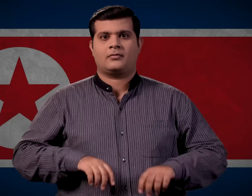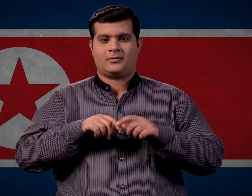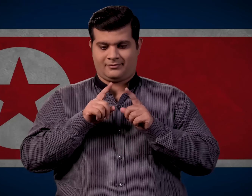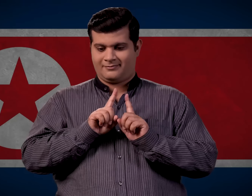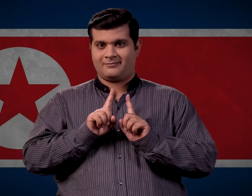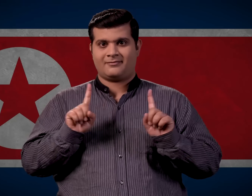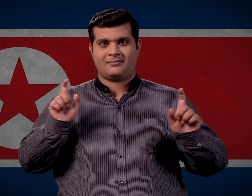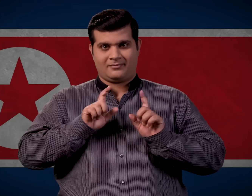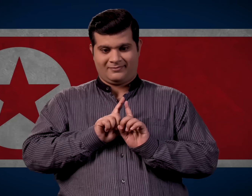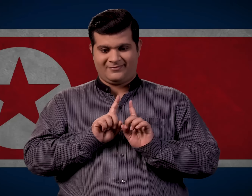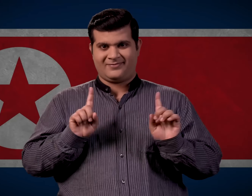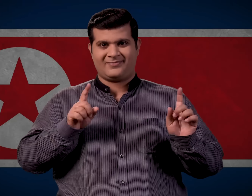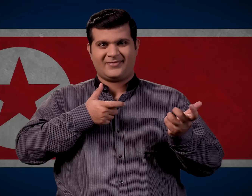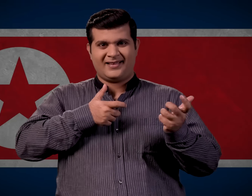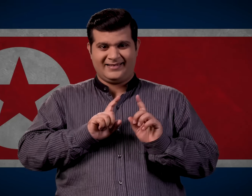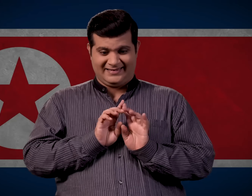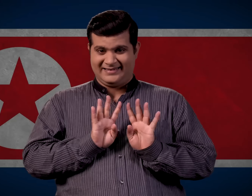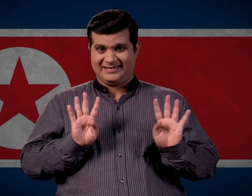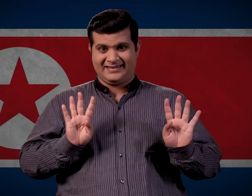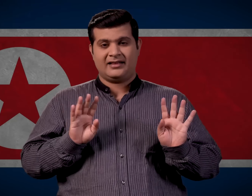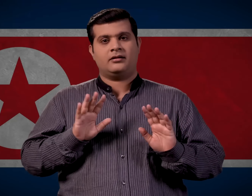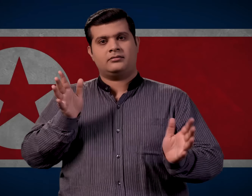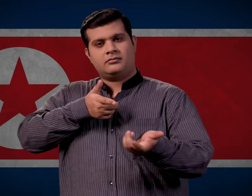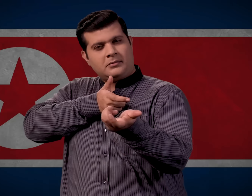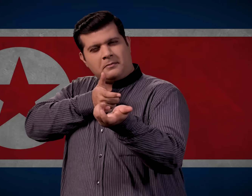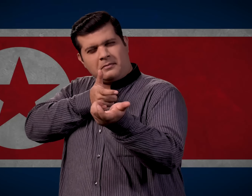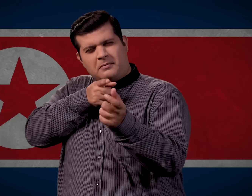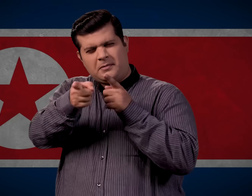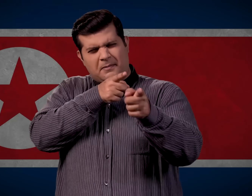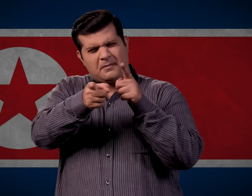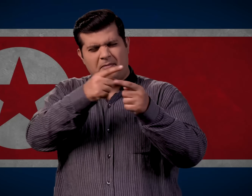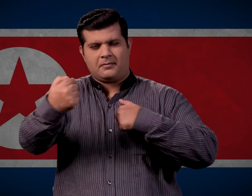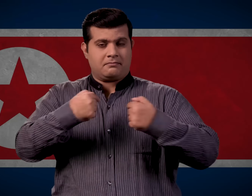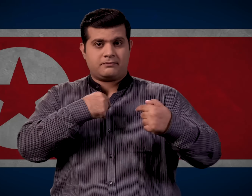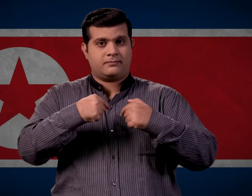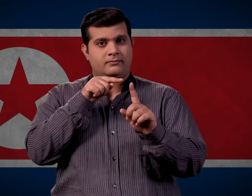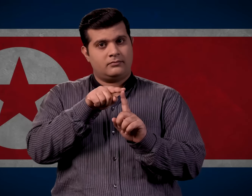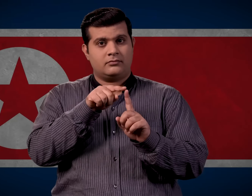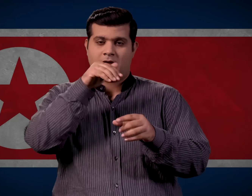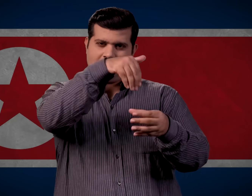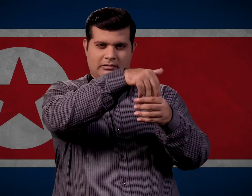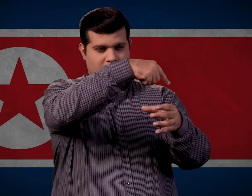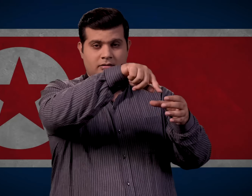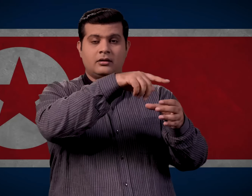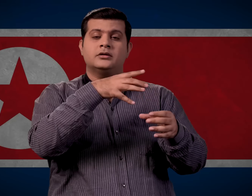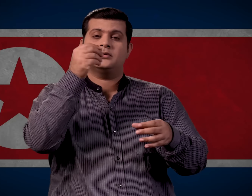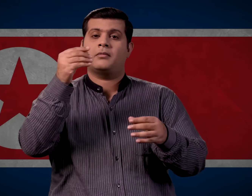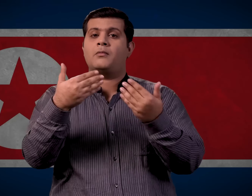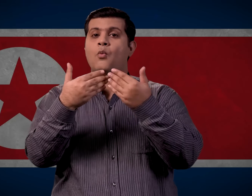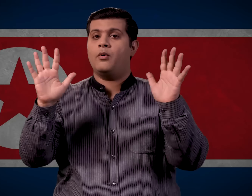और फारिंग स्कौर्ड द्वारा बंद कम्र में या सारवजनी ग्रूप से गोली